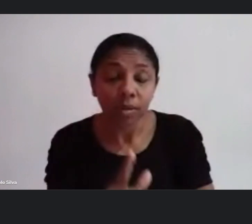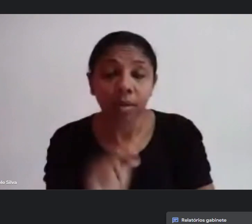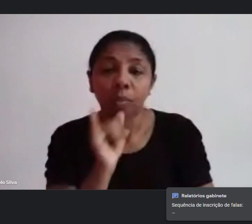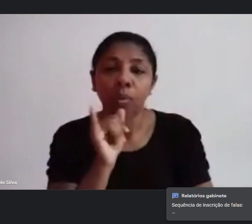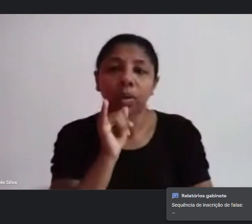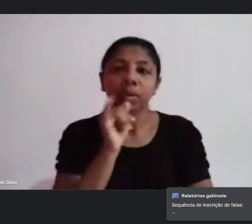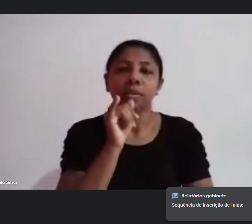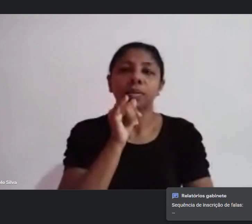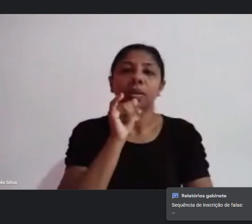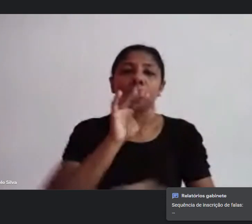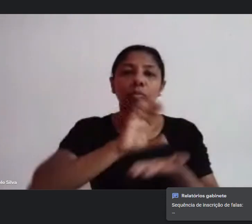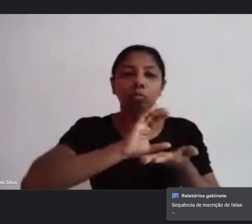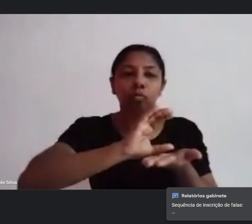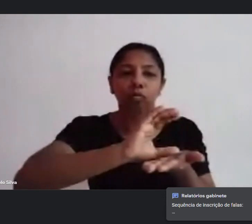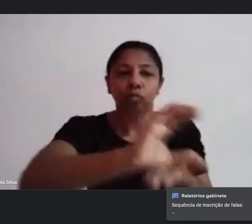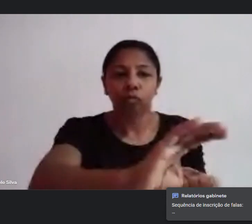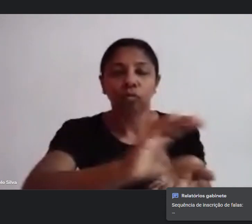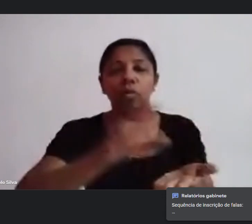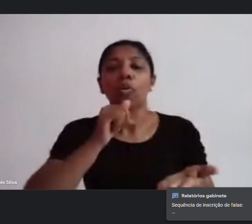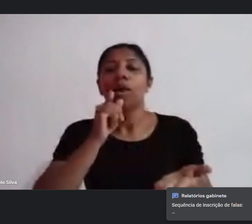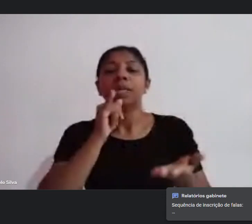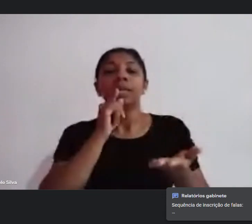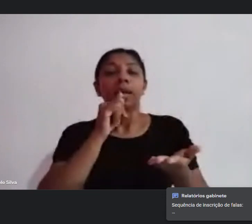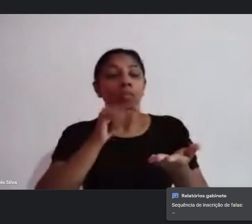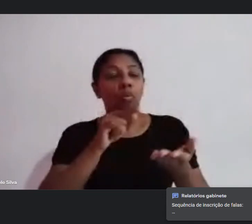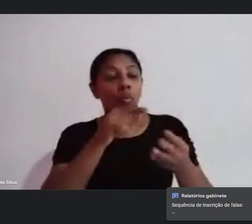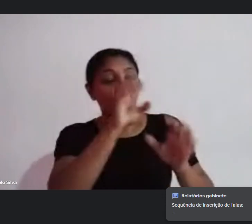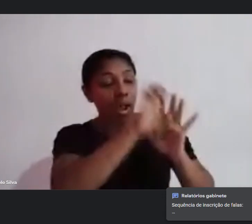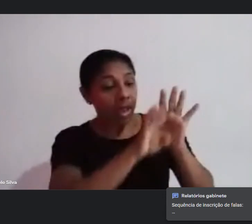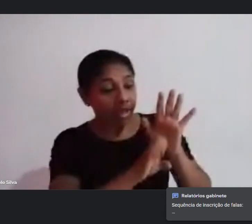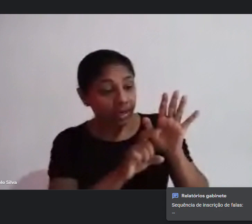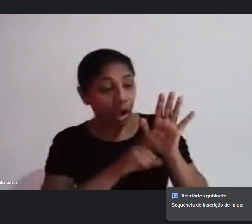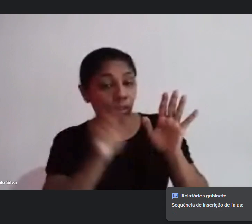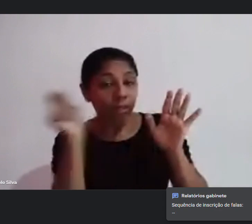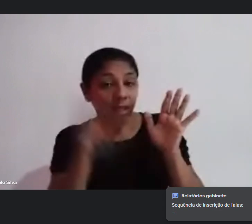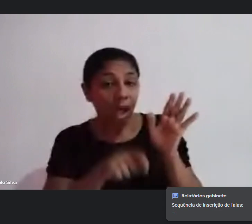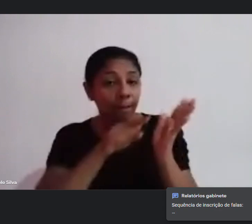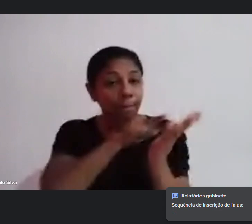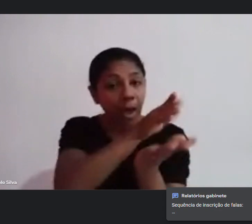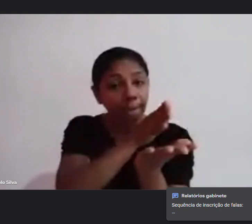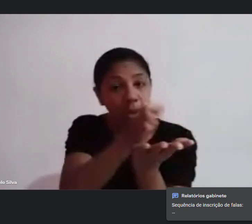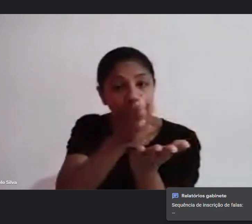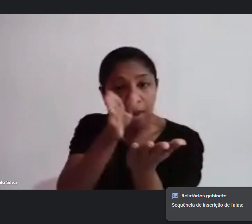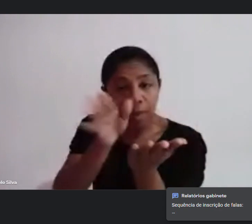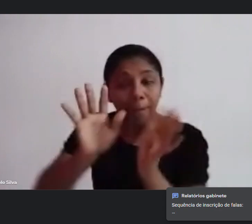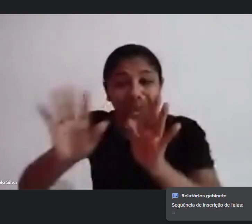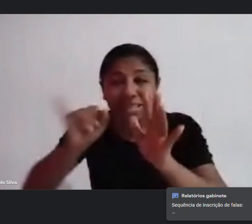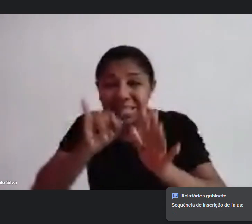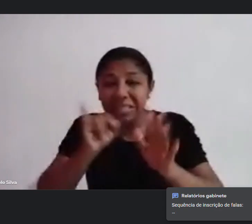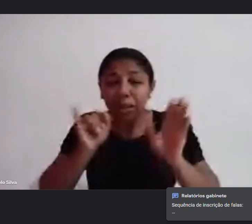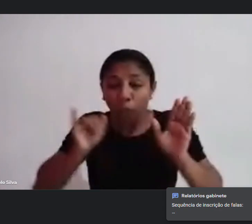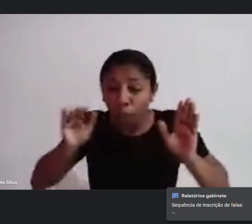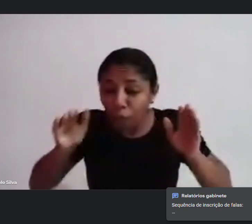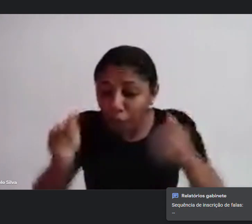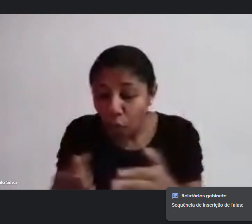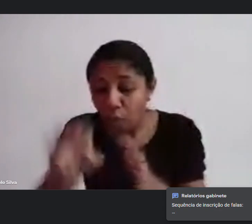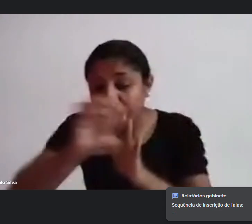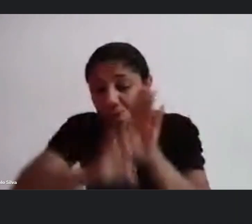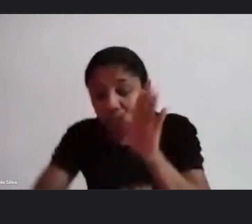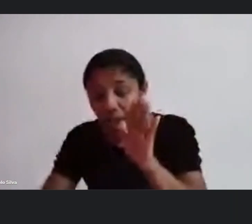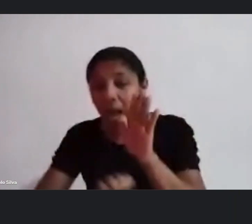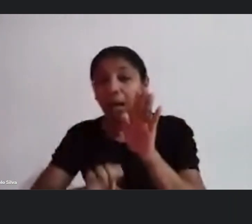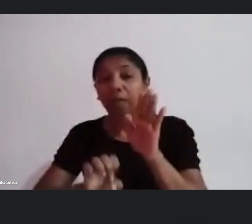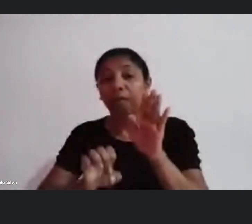financeiramente dentro do mesmo edital mas se eu faço um edital específico de diversidade ou de qualquer outra categoria e não tem quantidade de